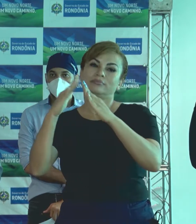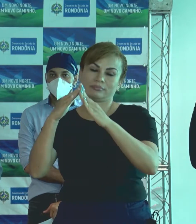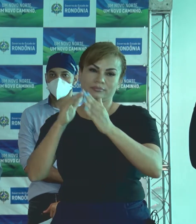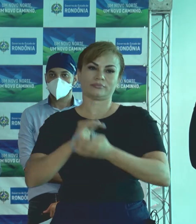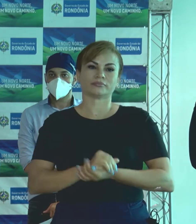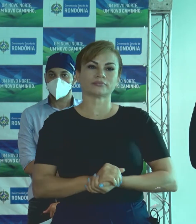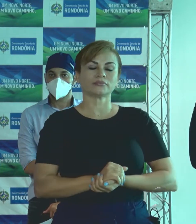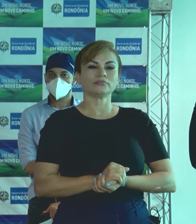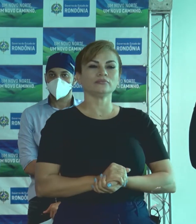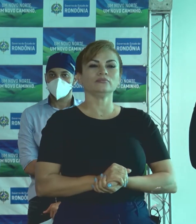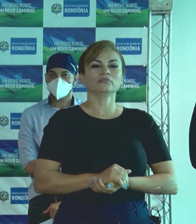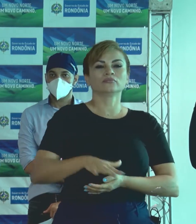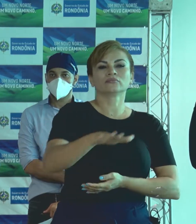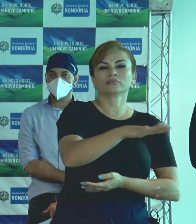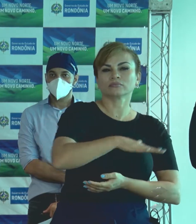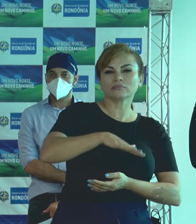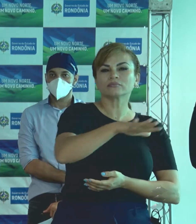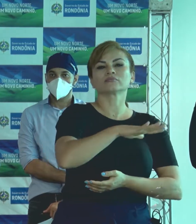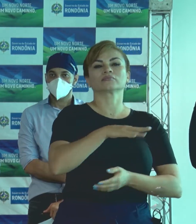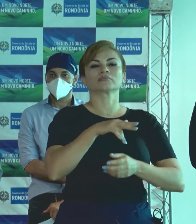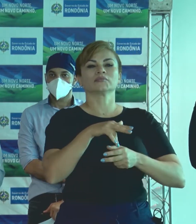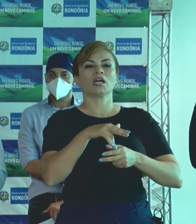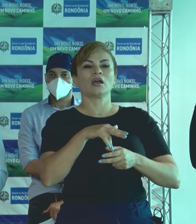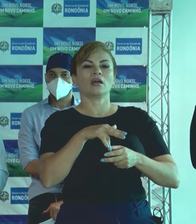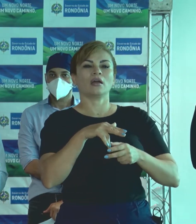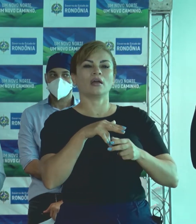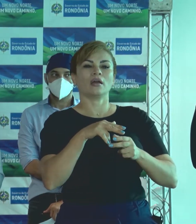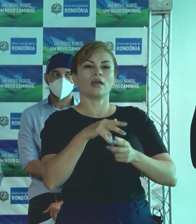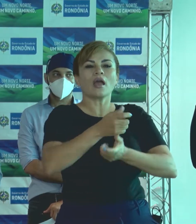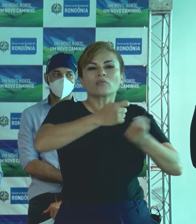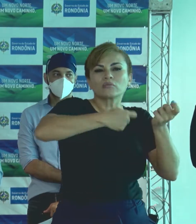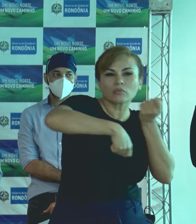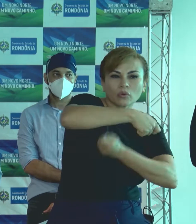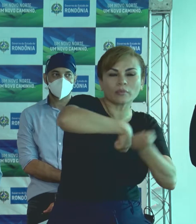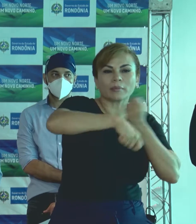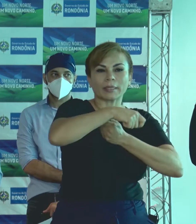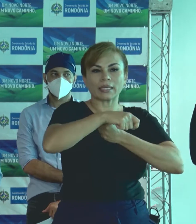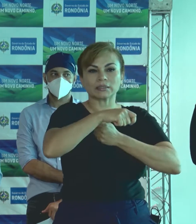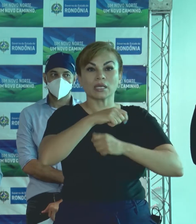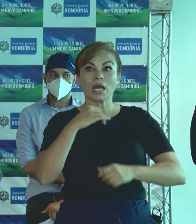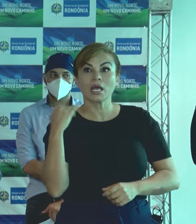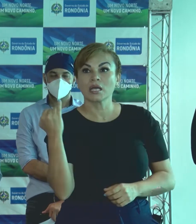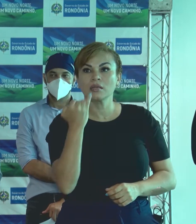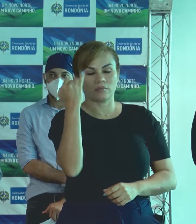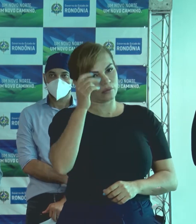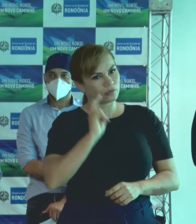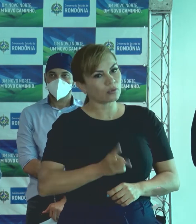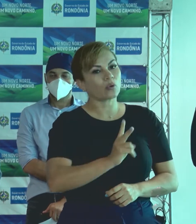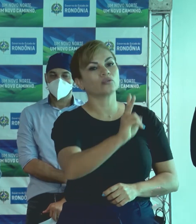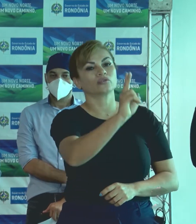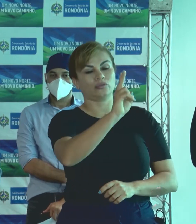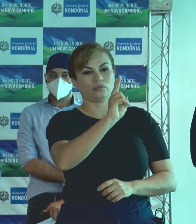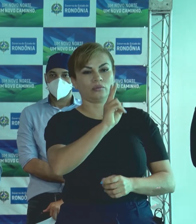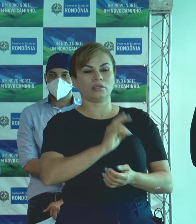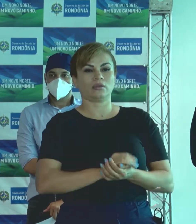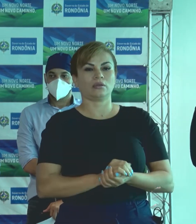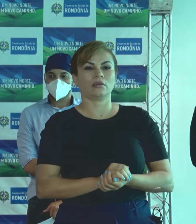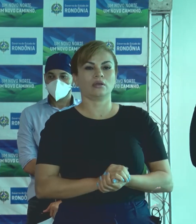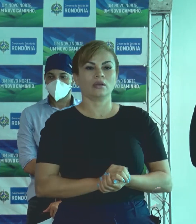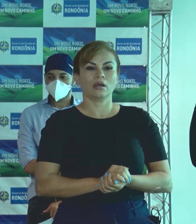As áreas, comércios essenciais, ou seja, tudo aquilo que é essencial, continuará funcionando normalmente.